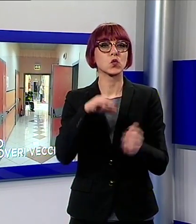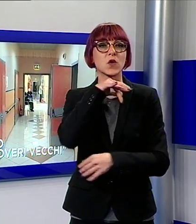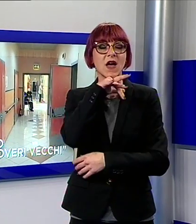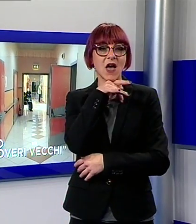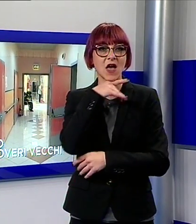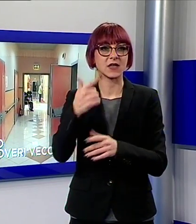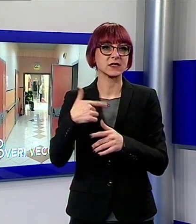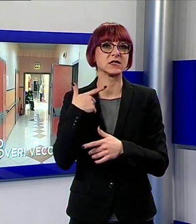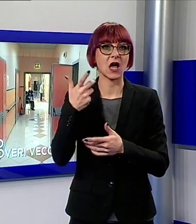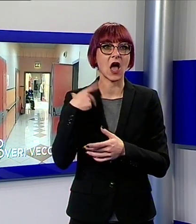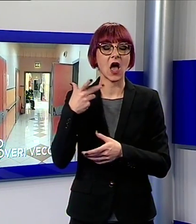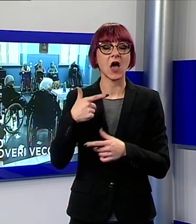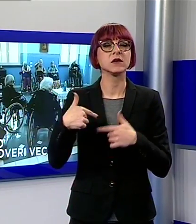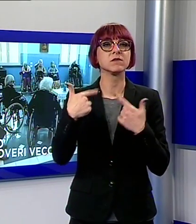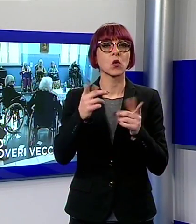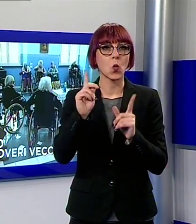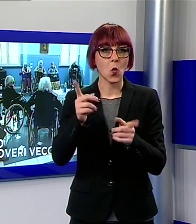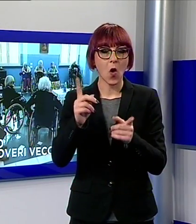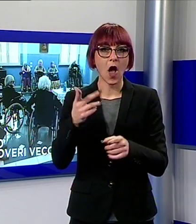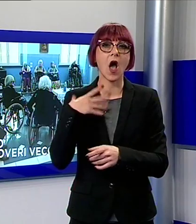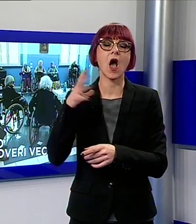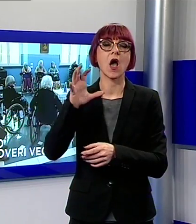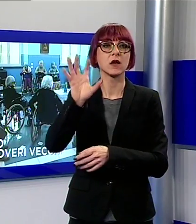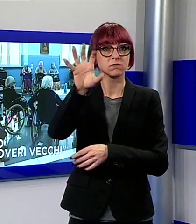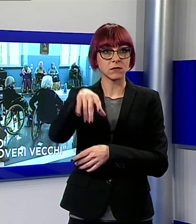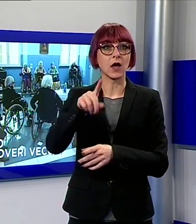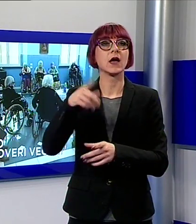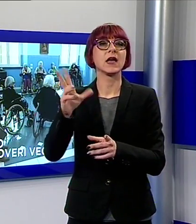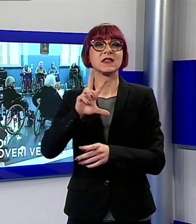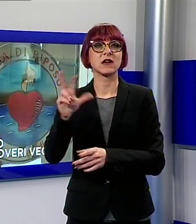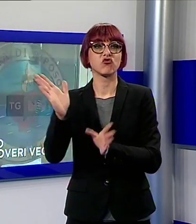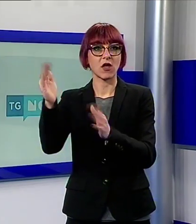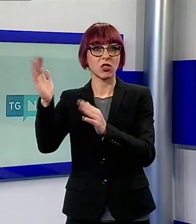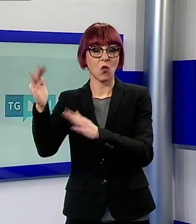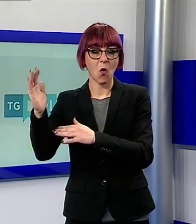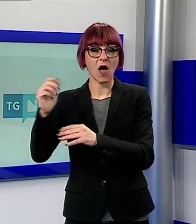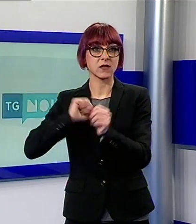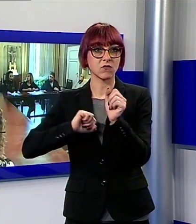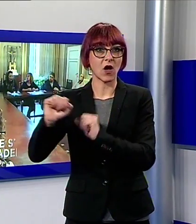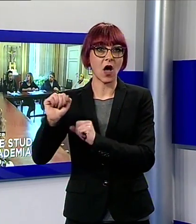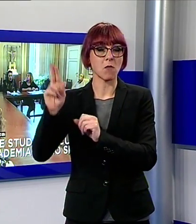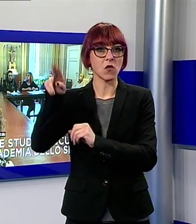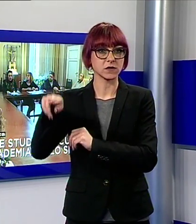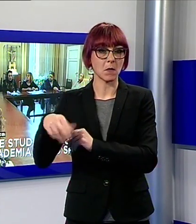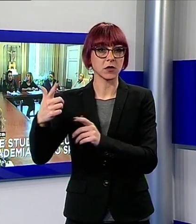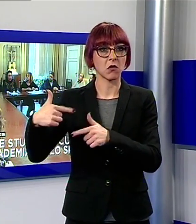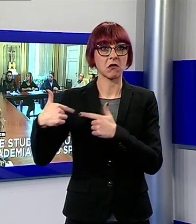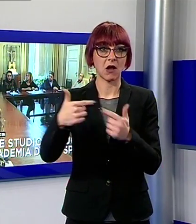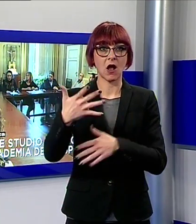un immobile di prestigio e 300 quadri di pittori di fama conciliare studio e scuola con l'Accademia dello